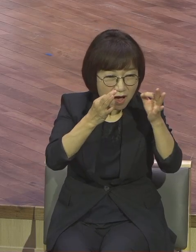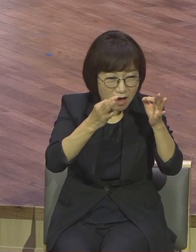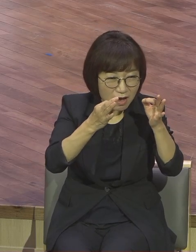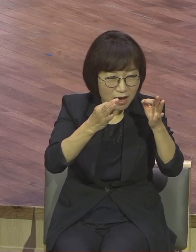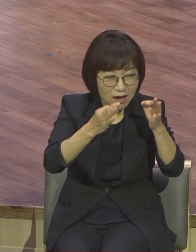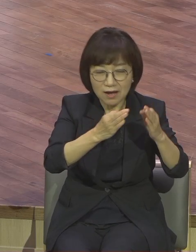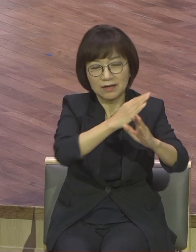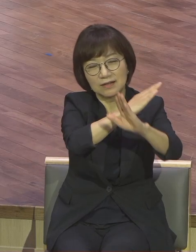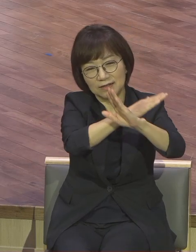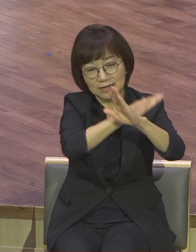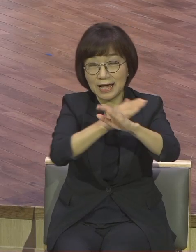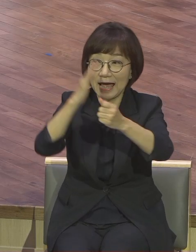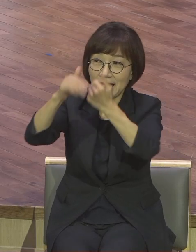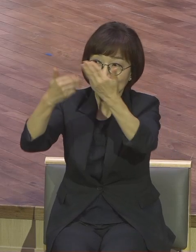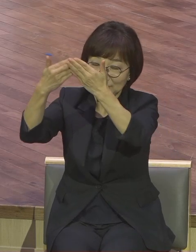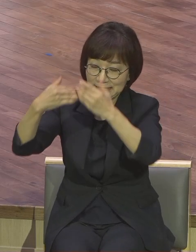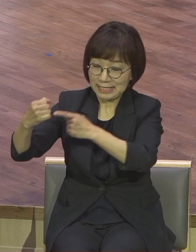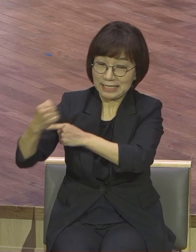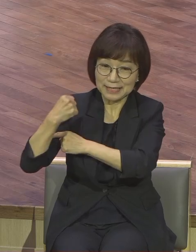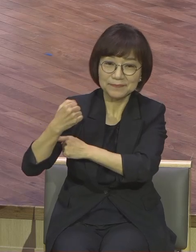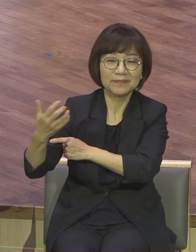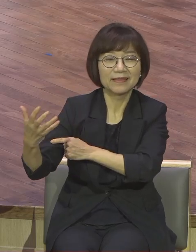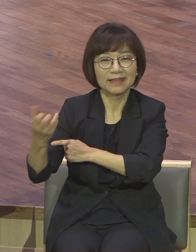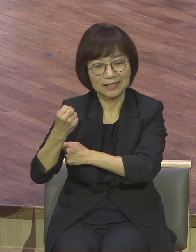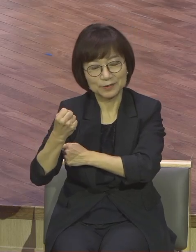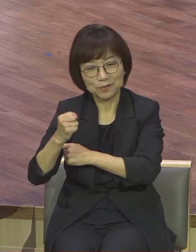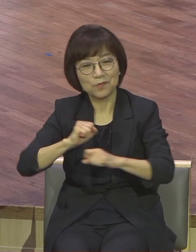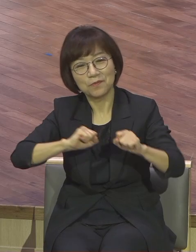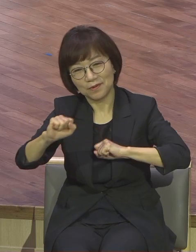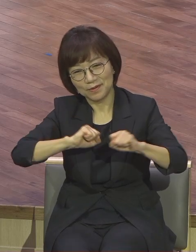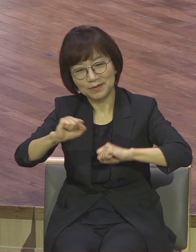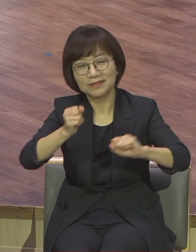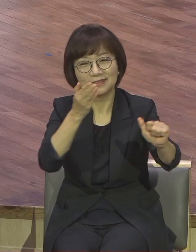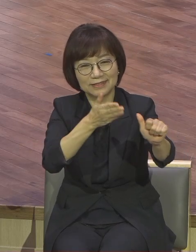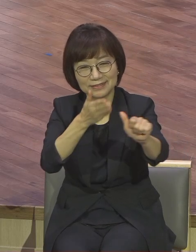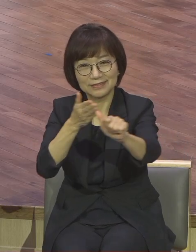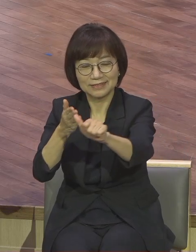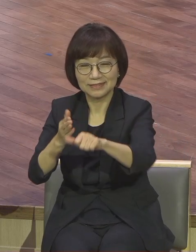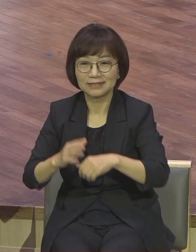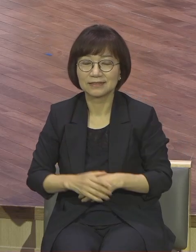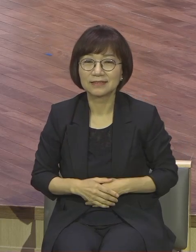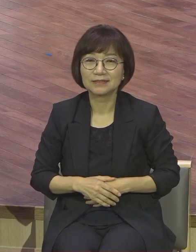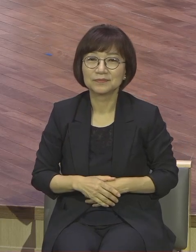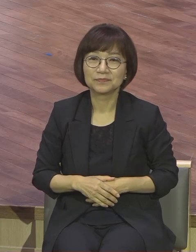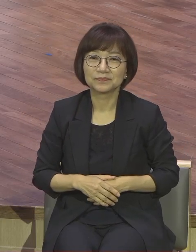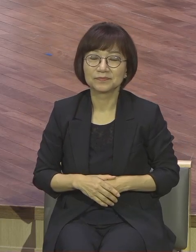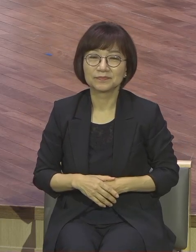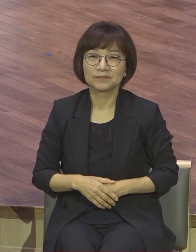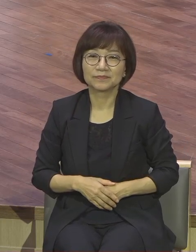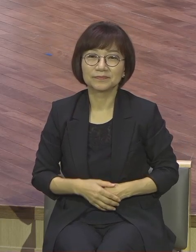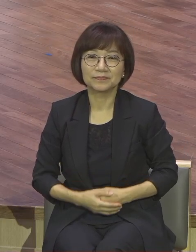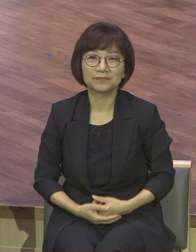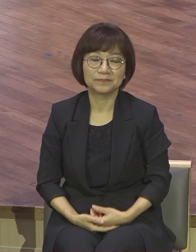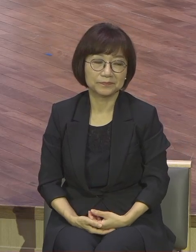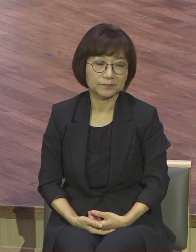하시기 바랍니다 더도 말고 덜도 말고 우리가 어떻게 건방지게 하나님 일을 합니까